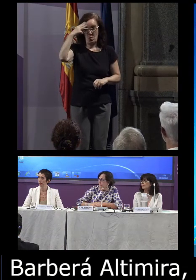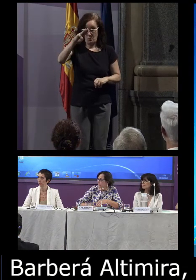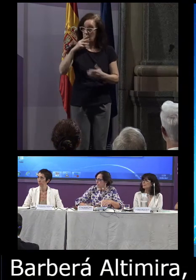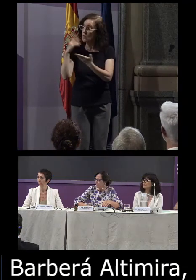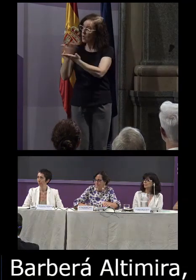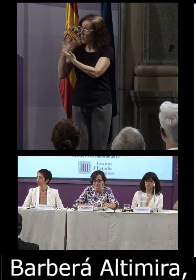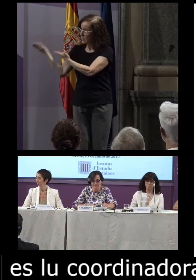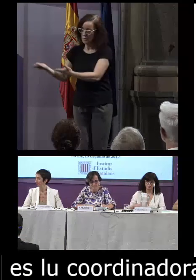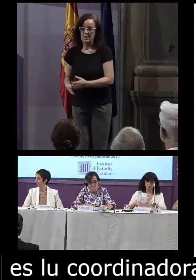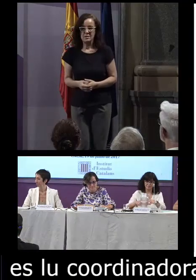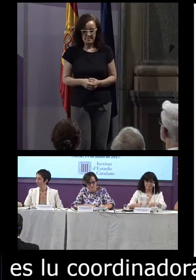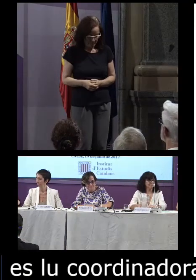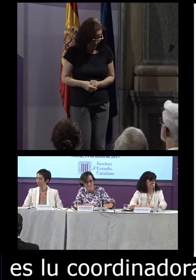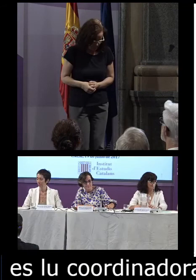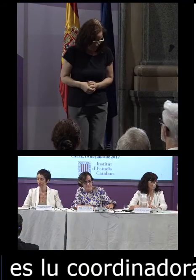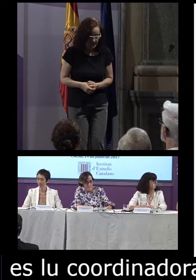quieras Gemma.